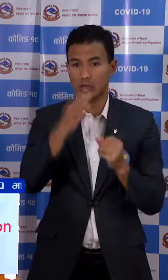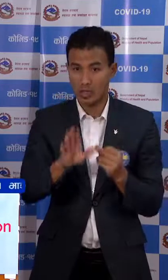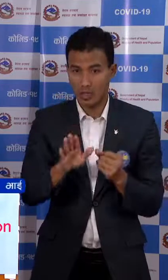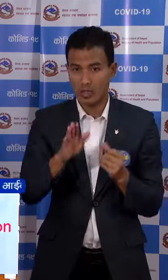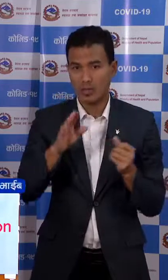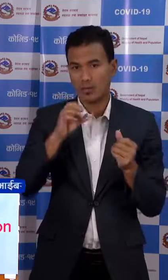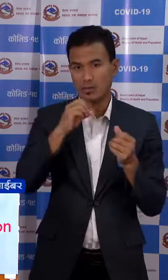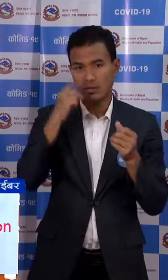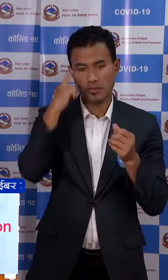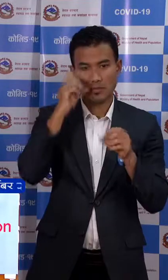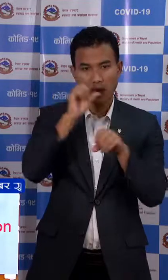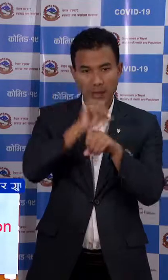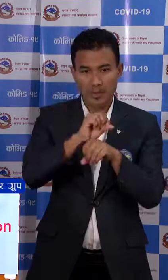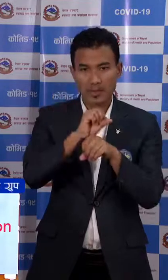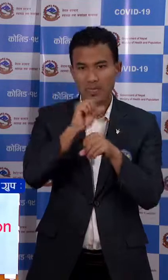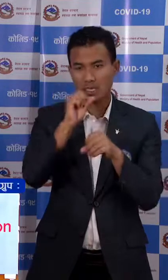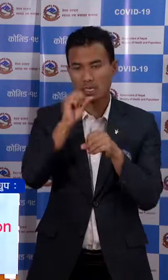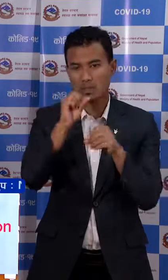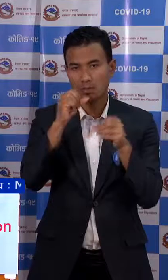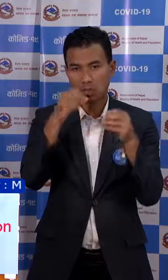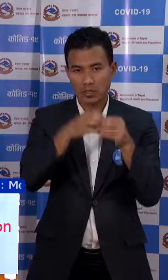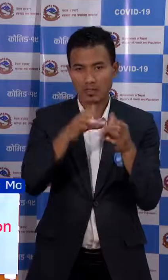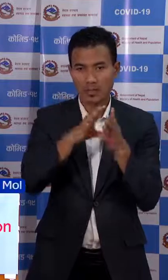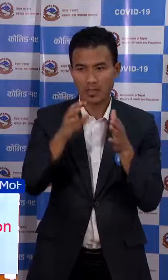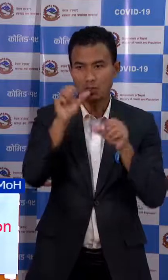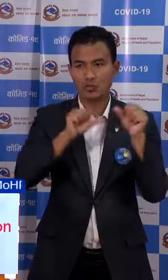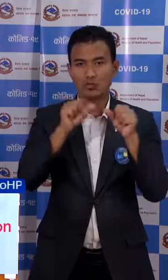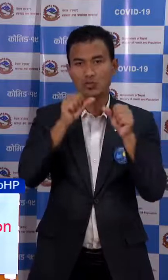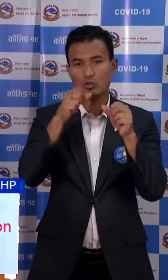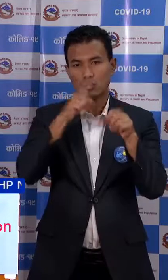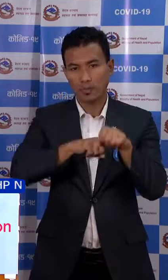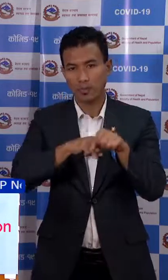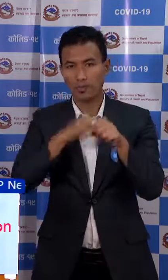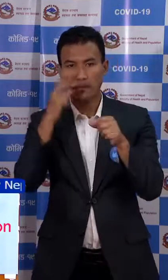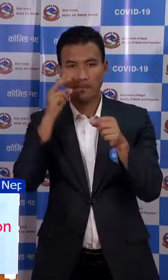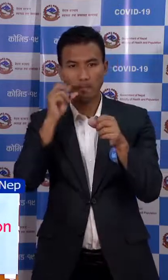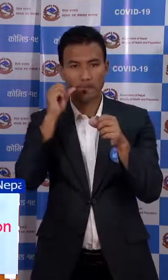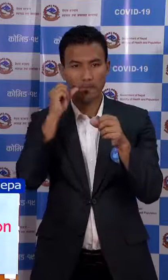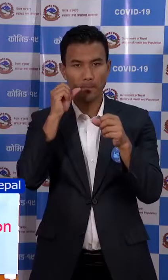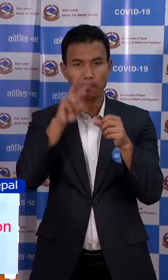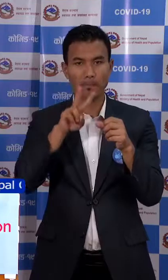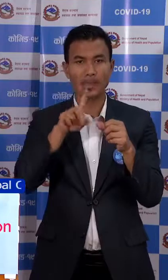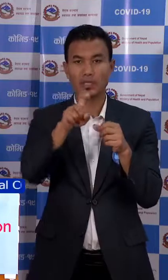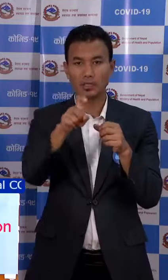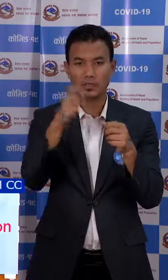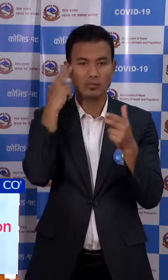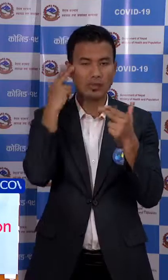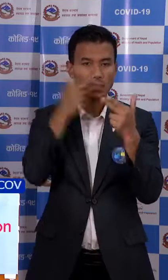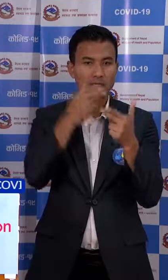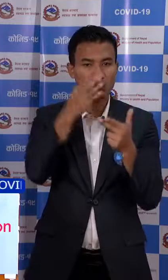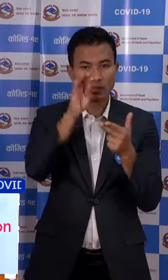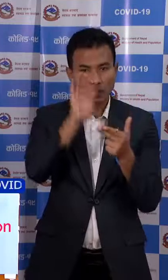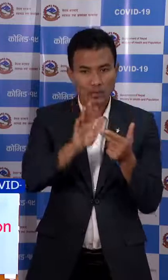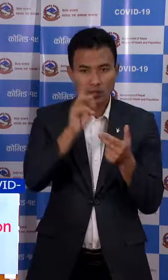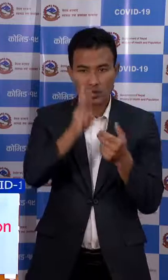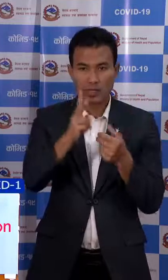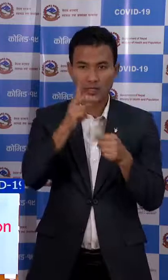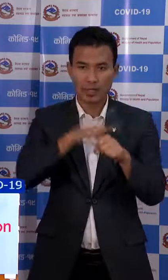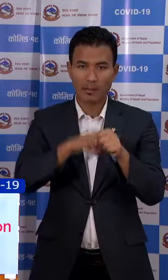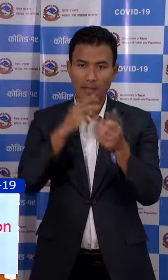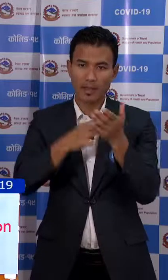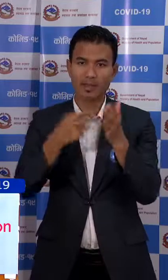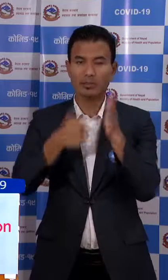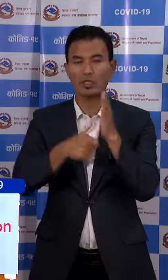प्राविदिक पक्षे बाट जून समय मा भाईरस पईचान हुना सक्छा त्यो समय पारे र मात्र